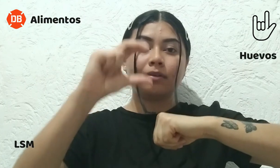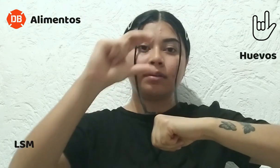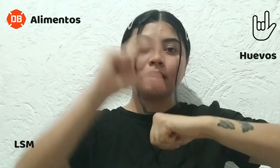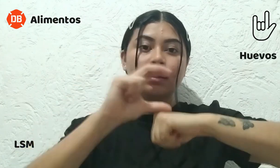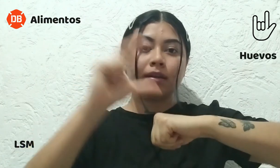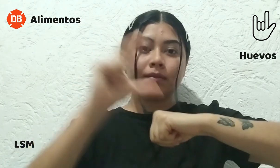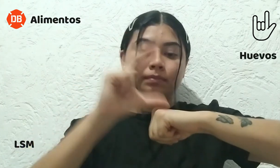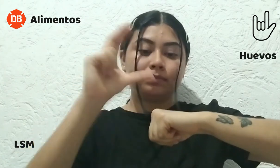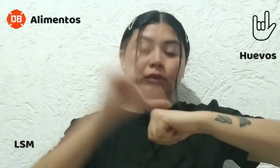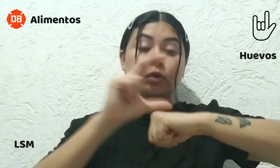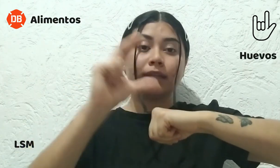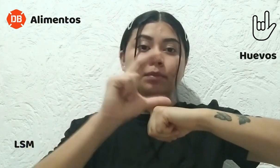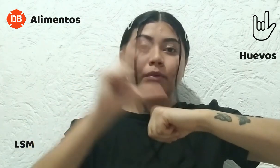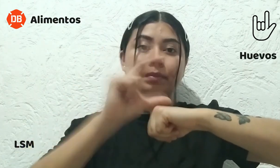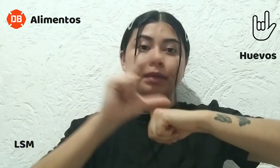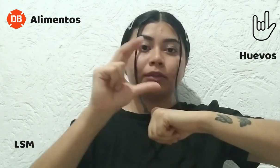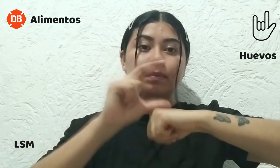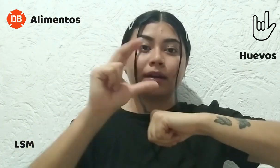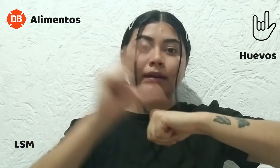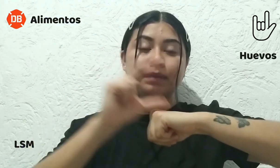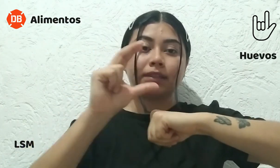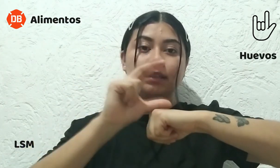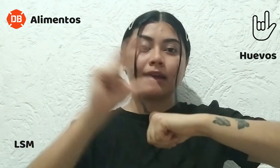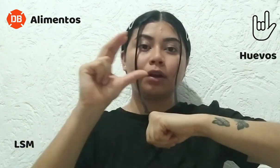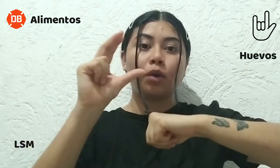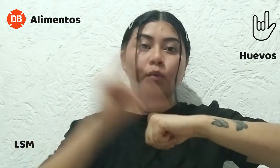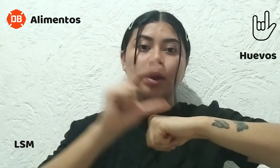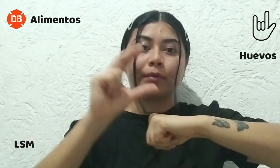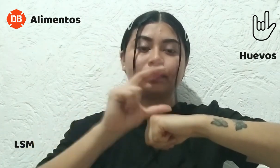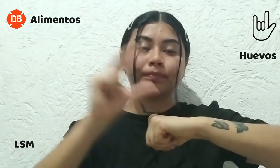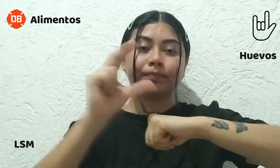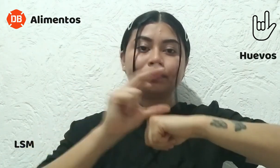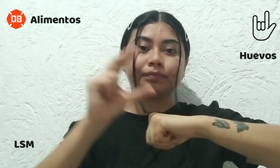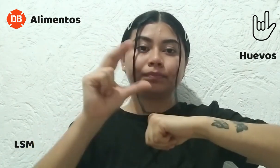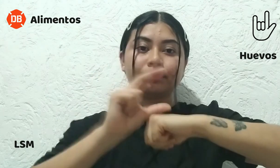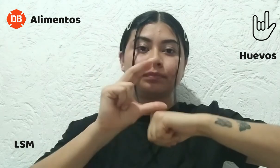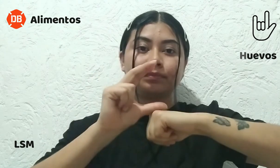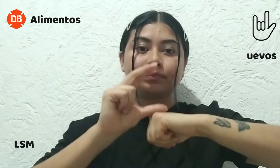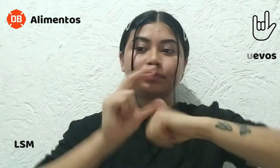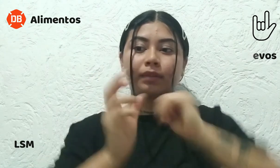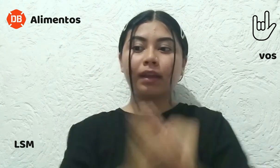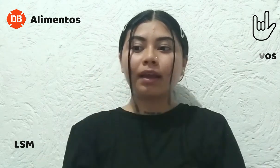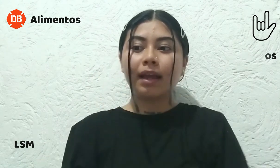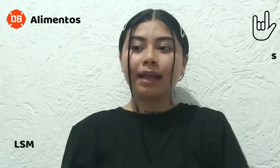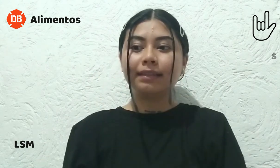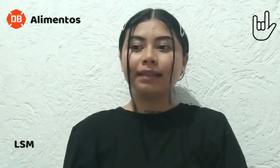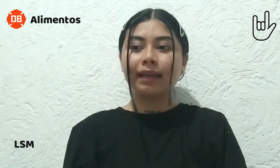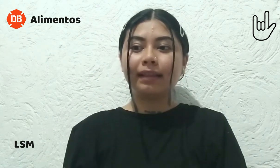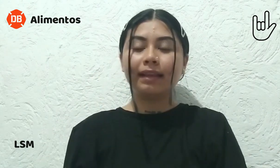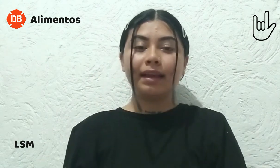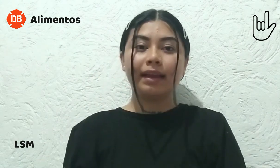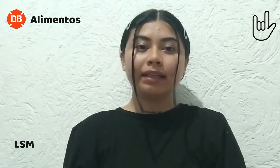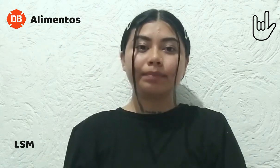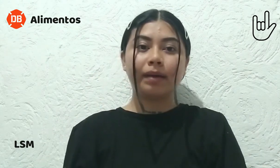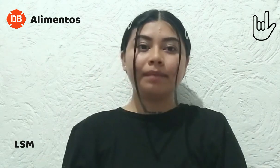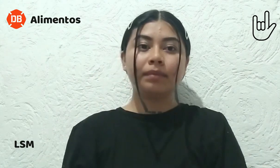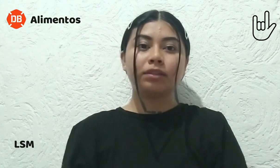con este movimiento para representar huevo. El siguiente es pan y solo